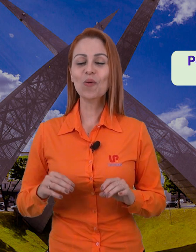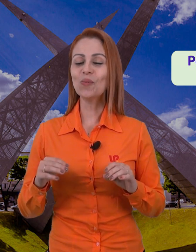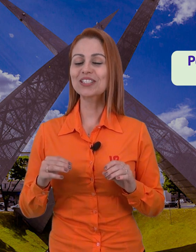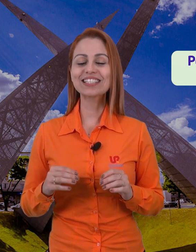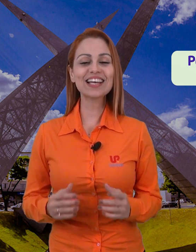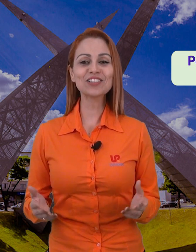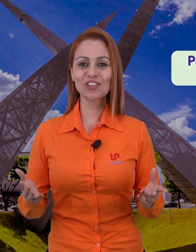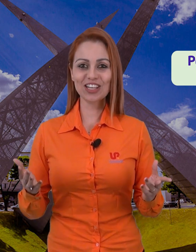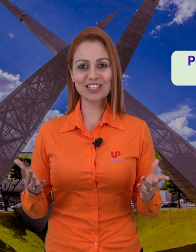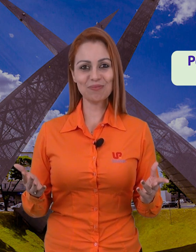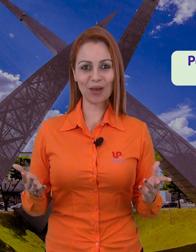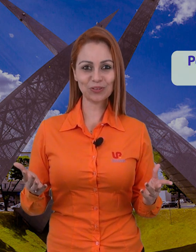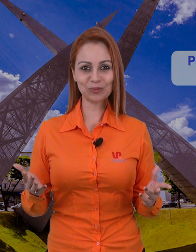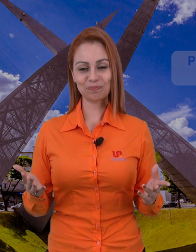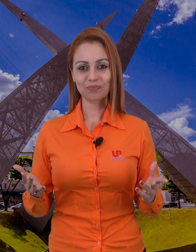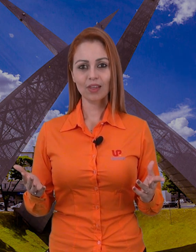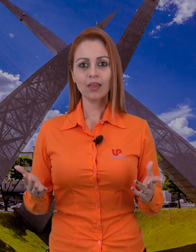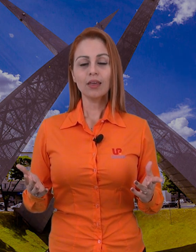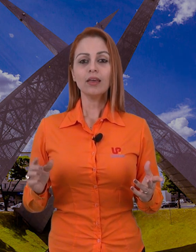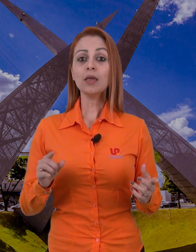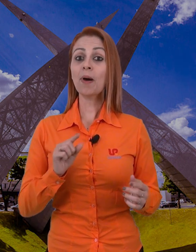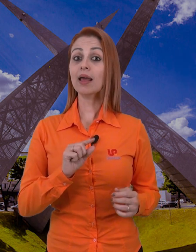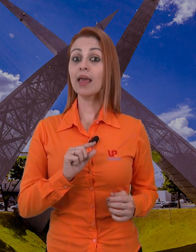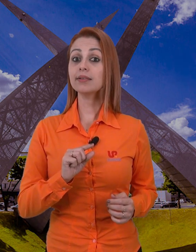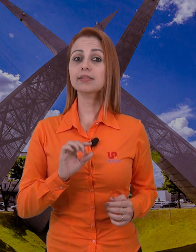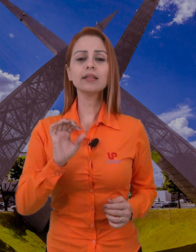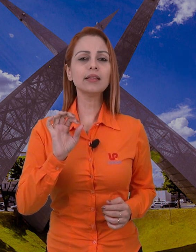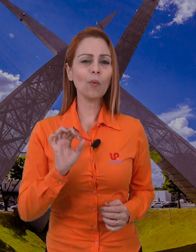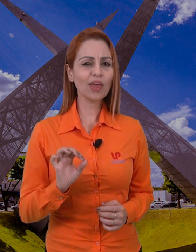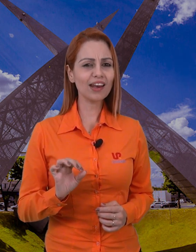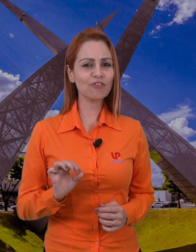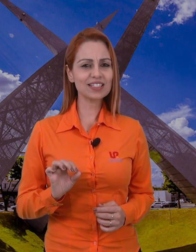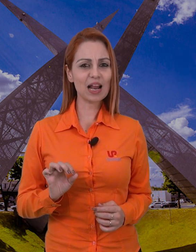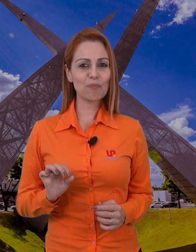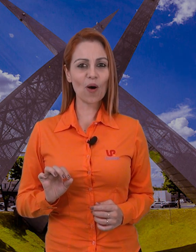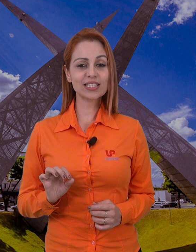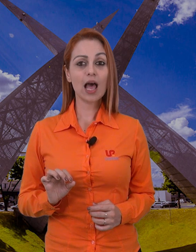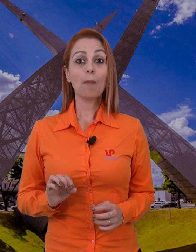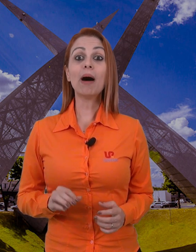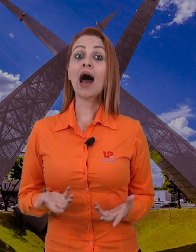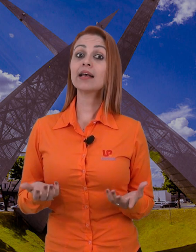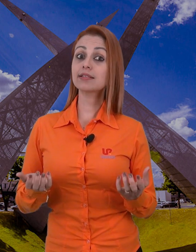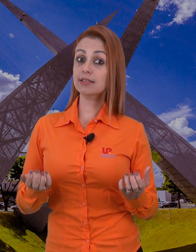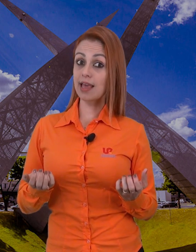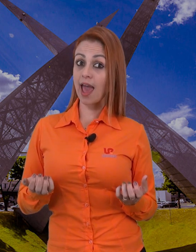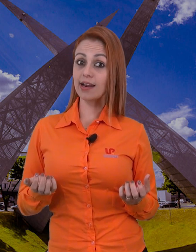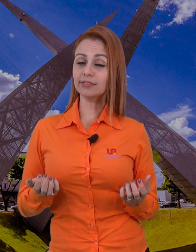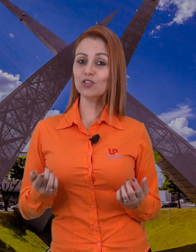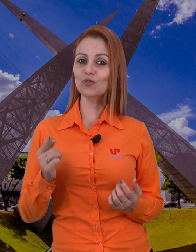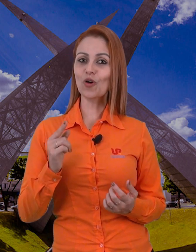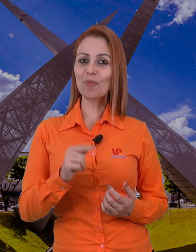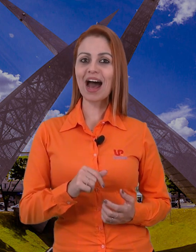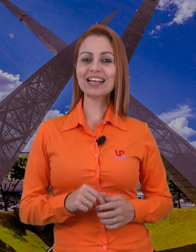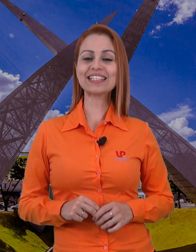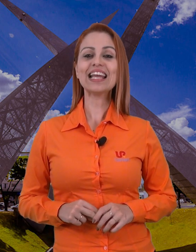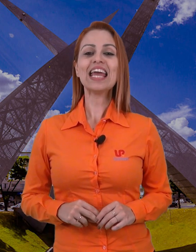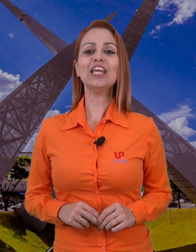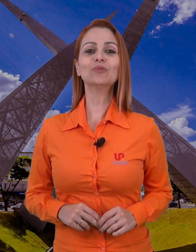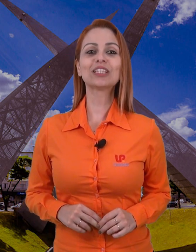constante crescimento. E para aqueles que não querem fazer a pós, mas querem transformar-se em um